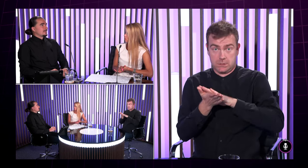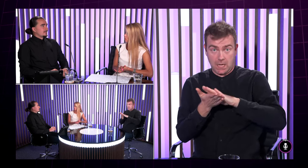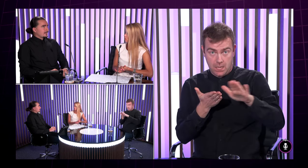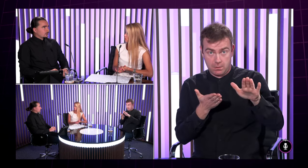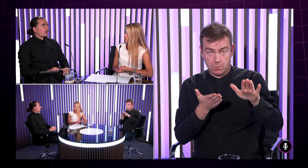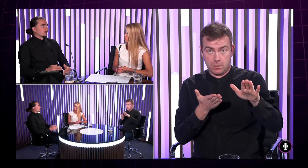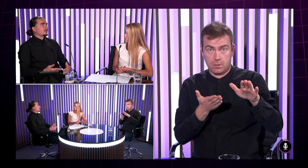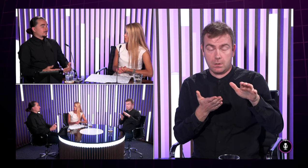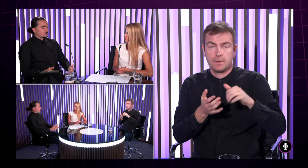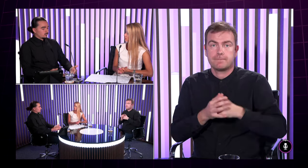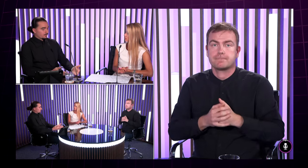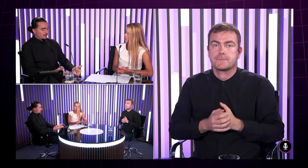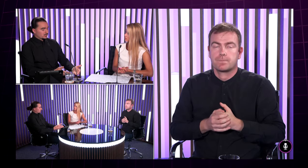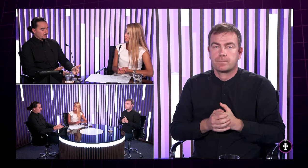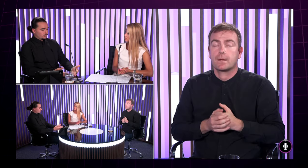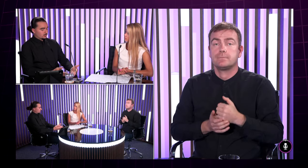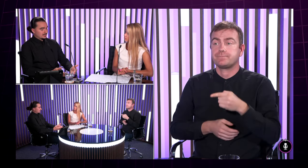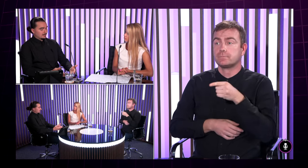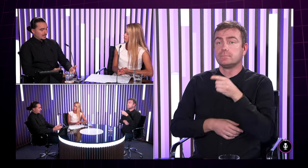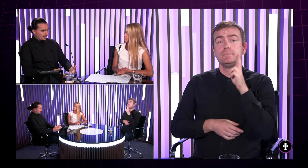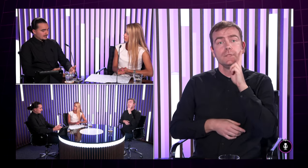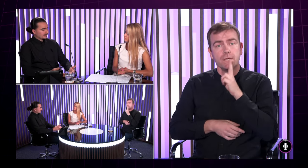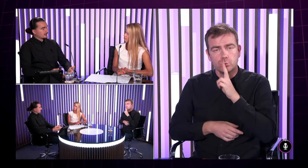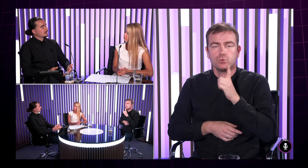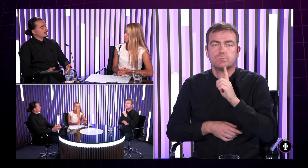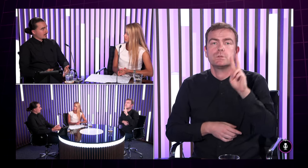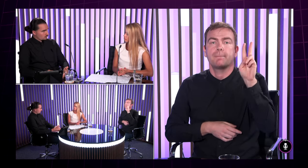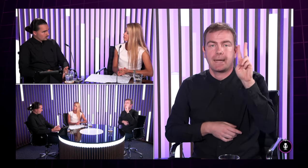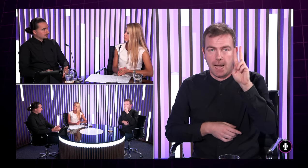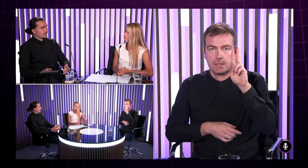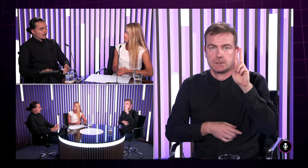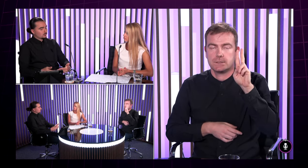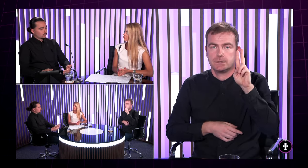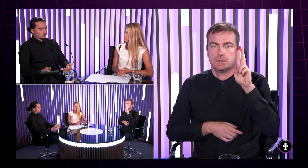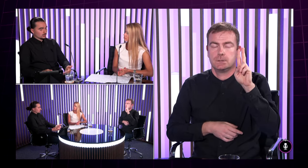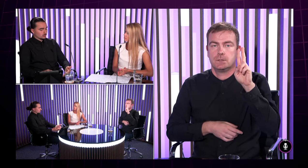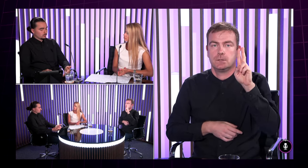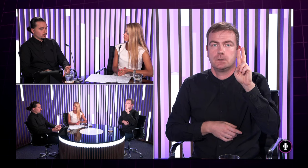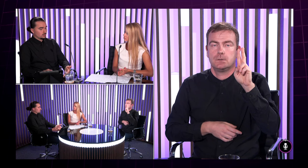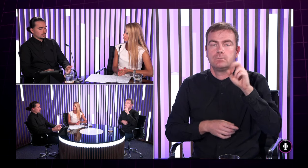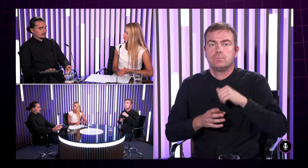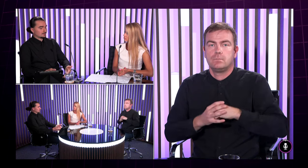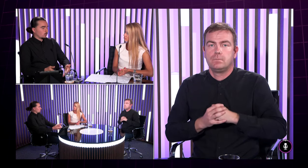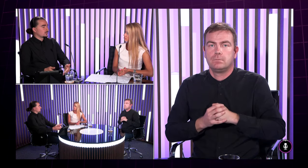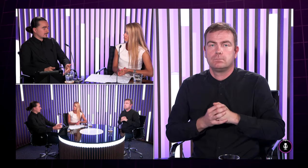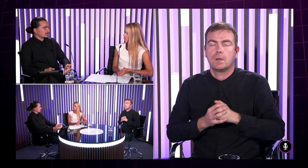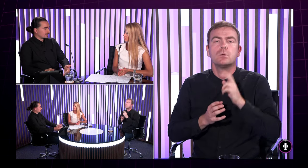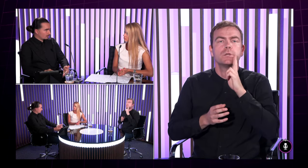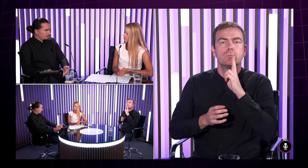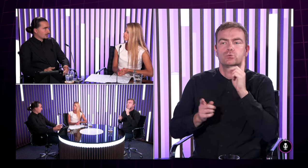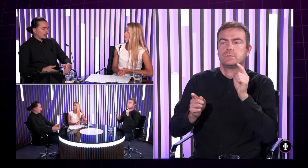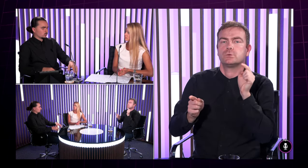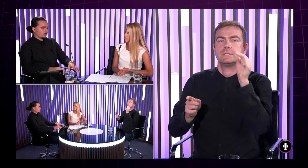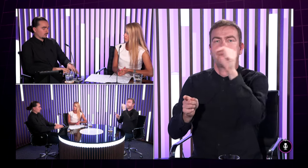nepočujúci Je to áno znovu v prípade že tie nepočujúci sa prihlásia tam kde teda majú tak majú túto službu oni